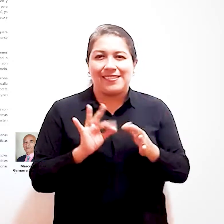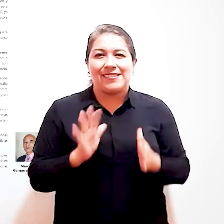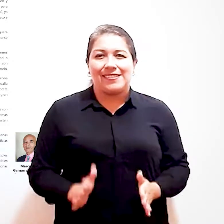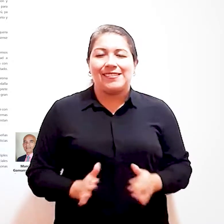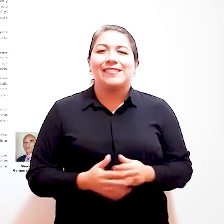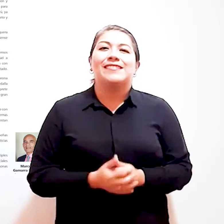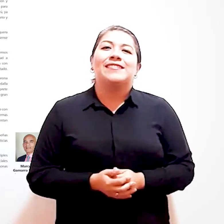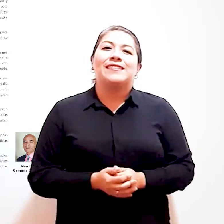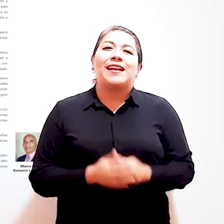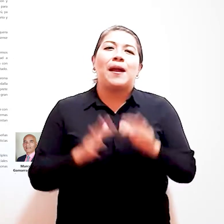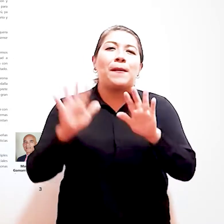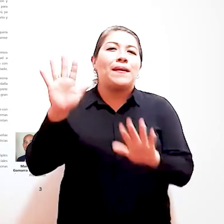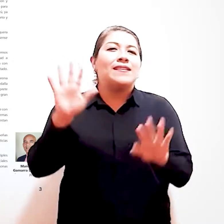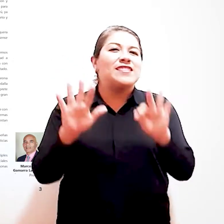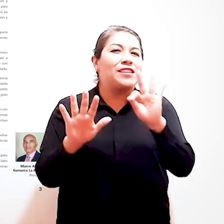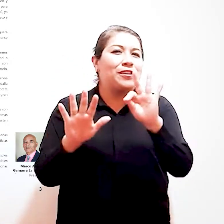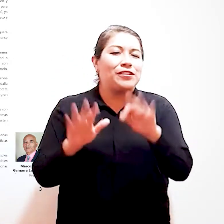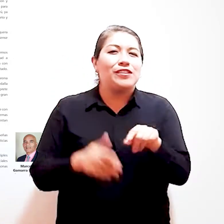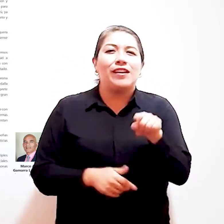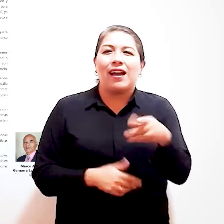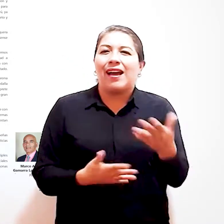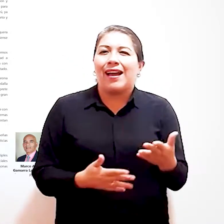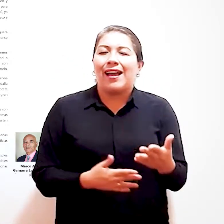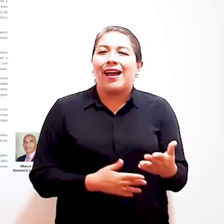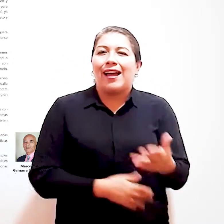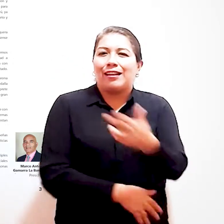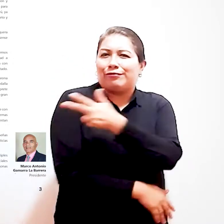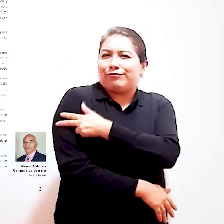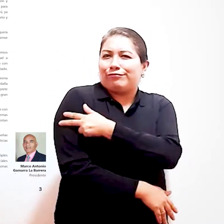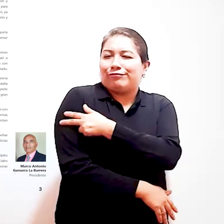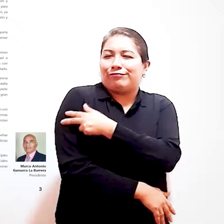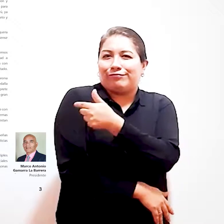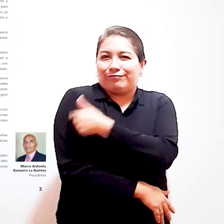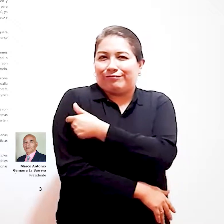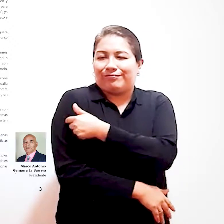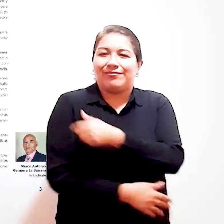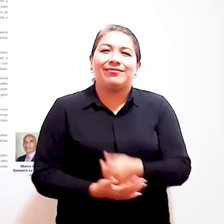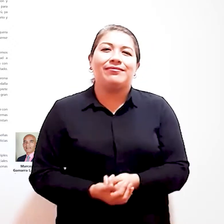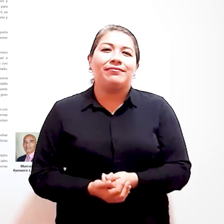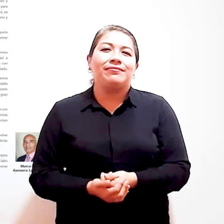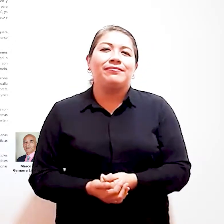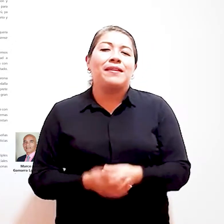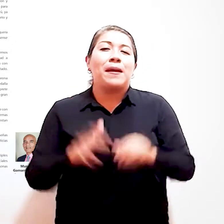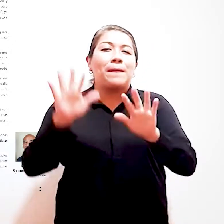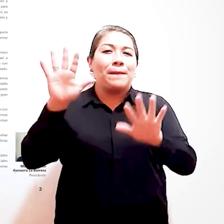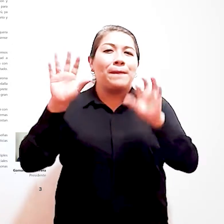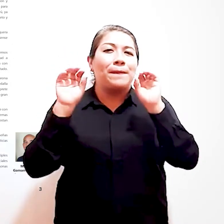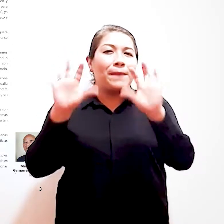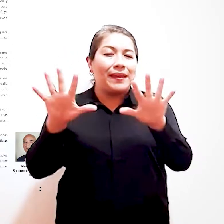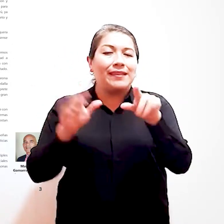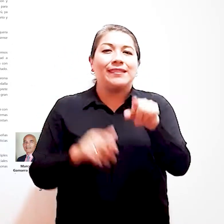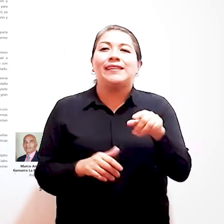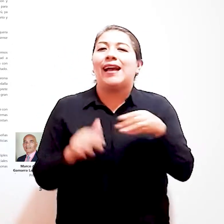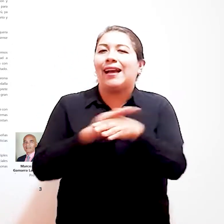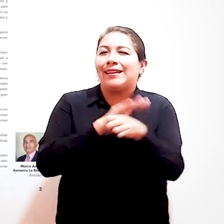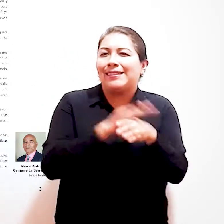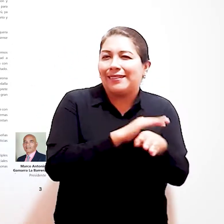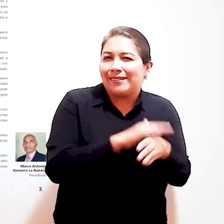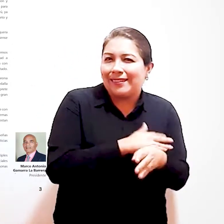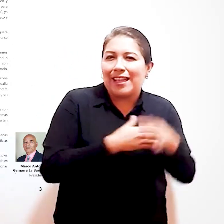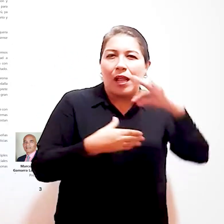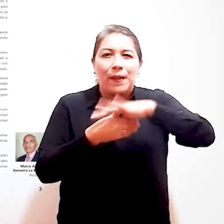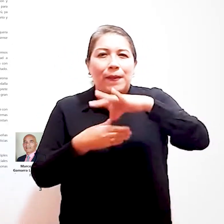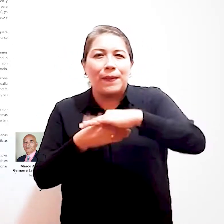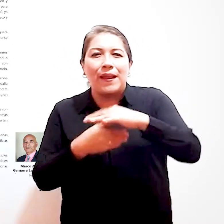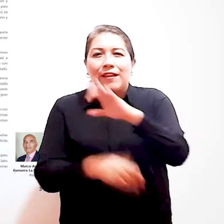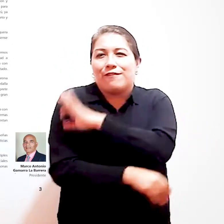Página 18. Una dosis de esperanza. Pongo el hombro. Página 20. Accesibilidad en